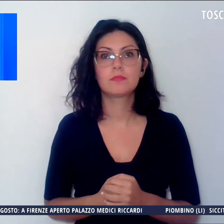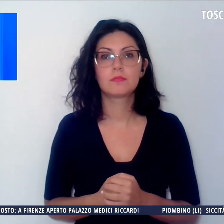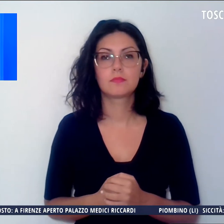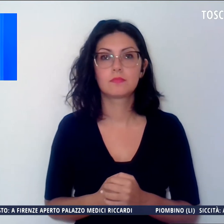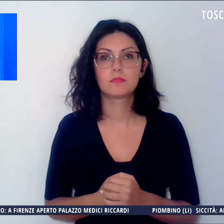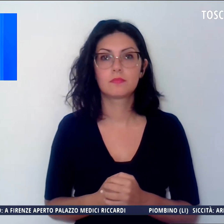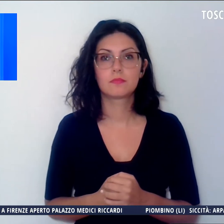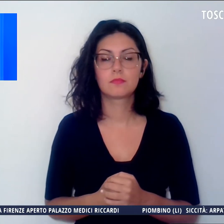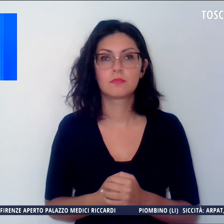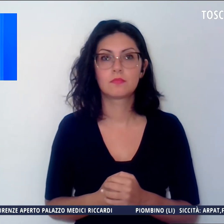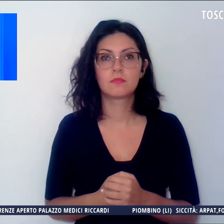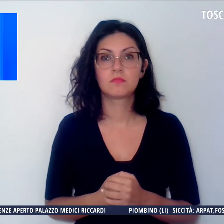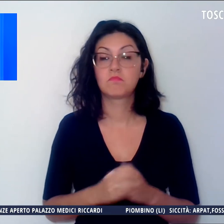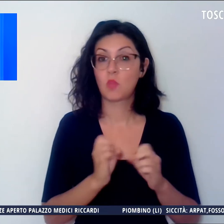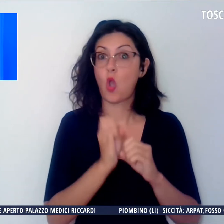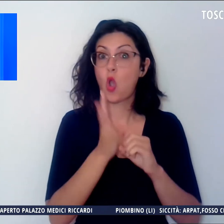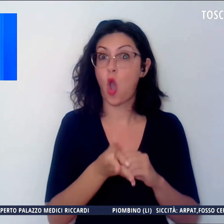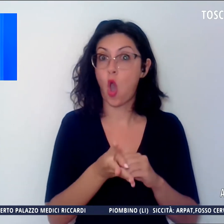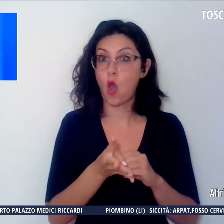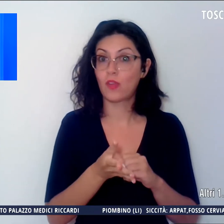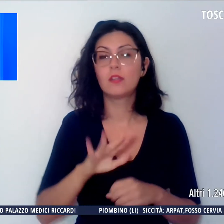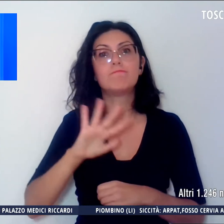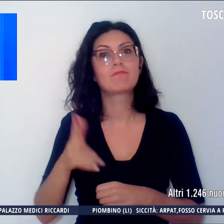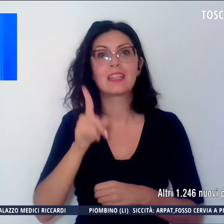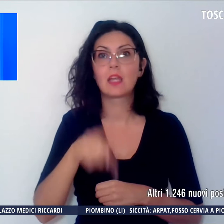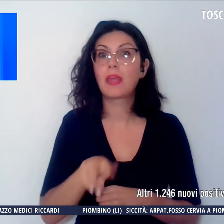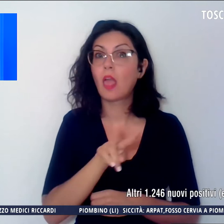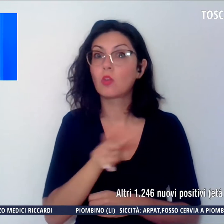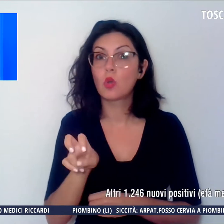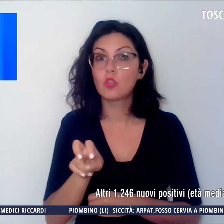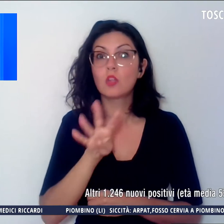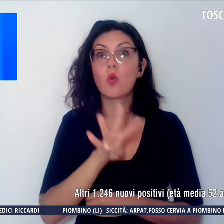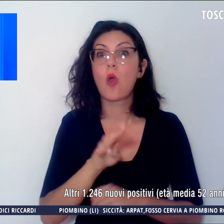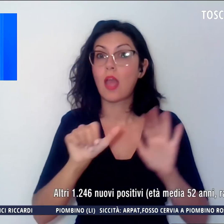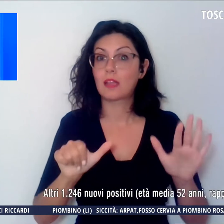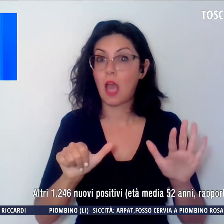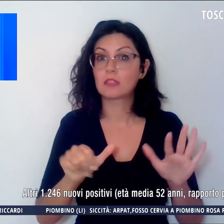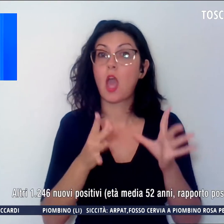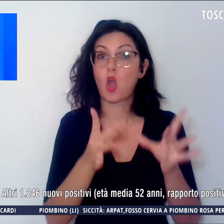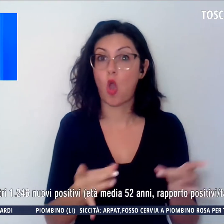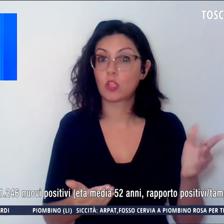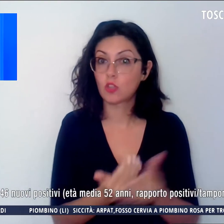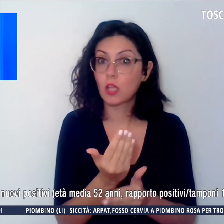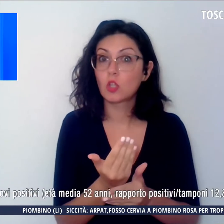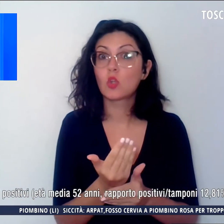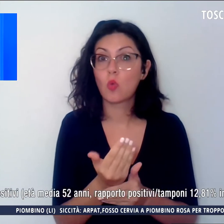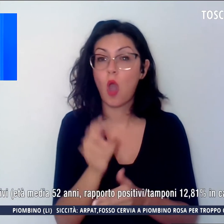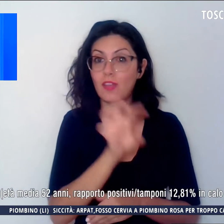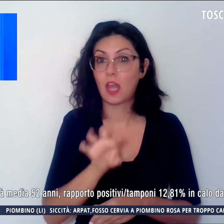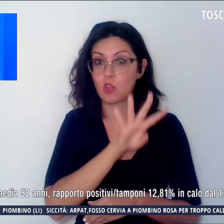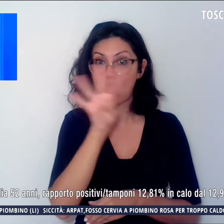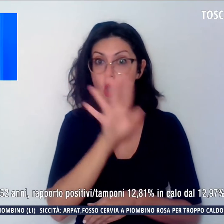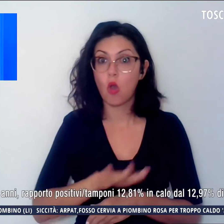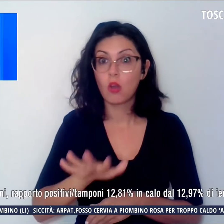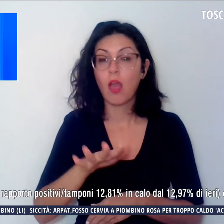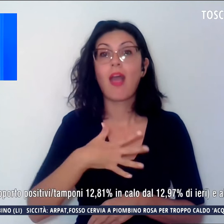E ora il Covid ha altri 1.246 positivi nella nostra regione, età